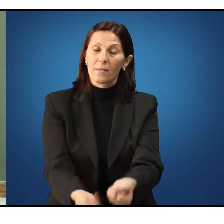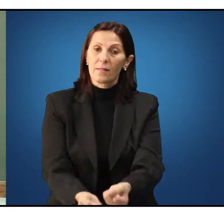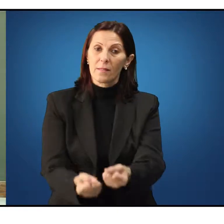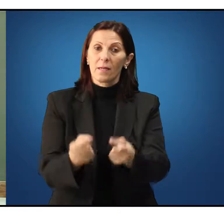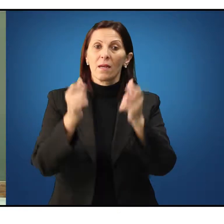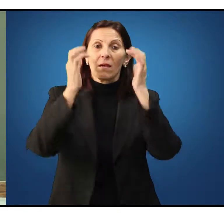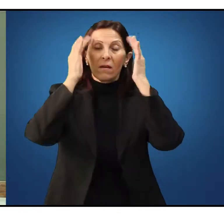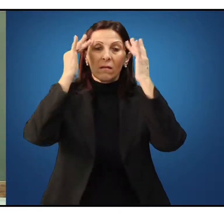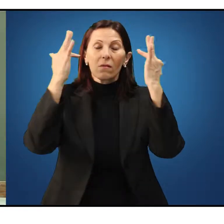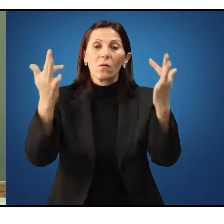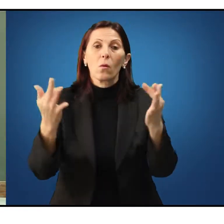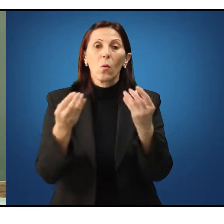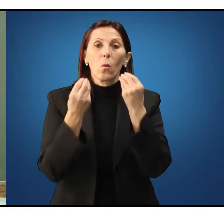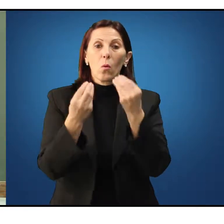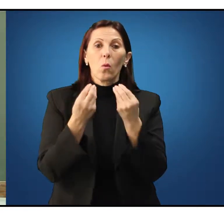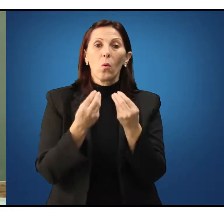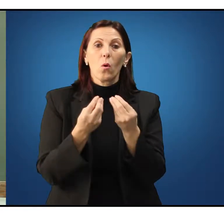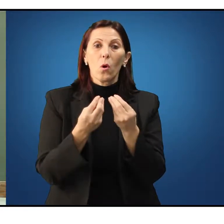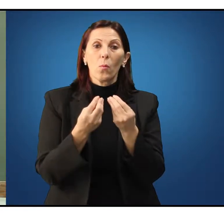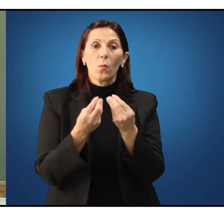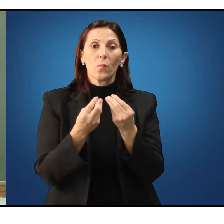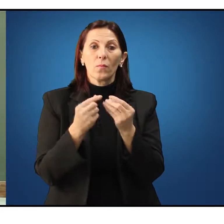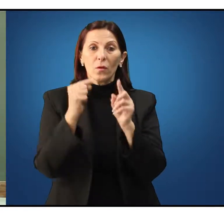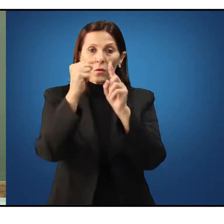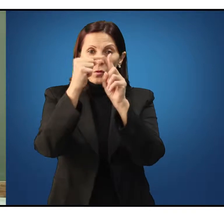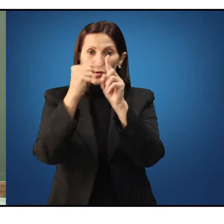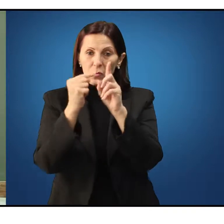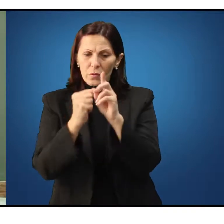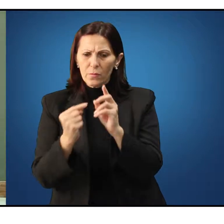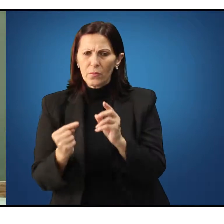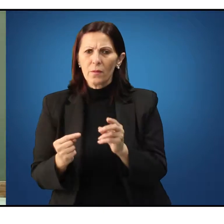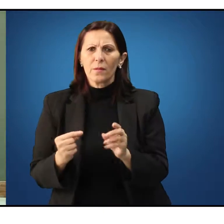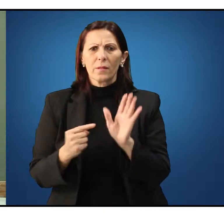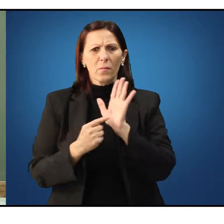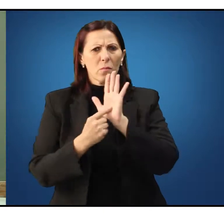filosofia como aquela forma de expressão do pensamento